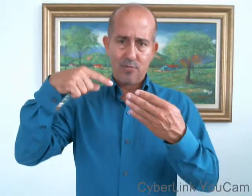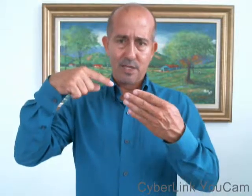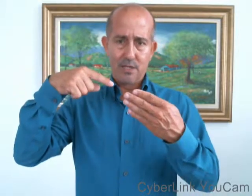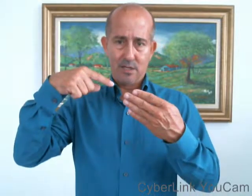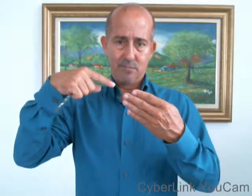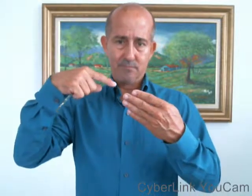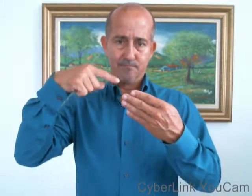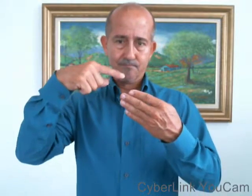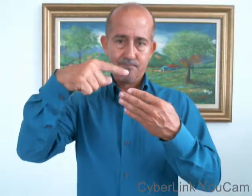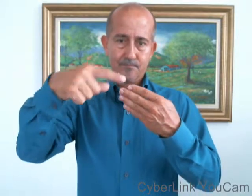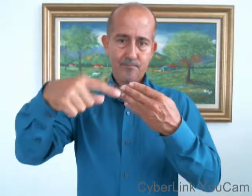dominante.